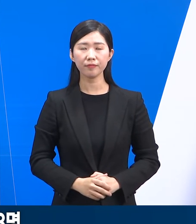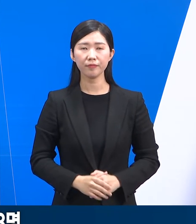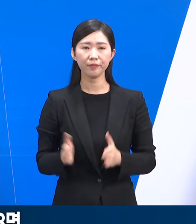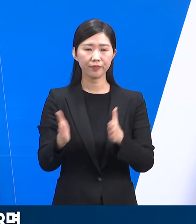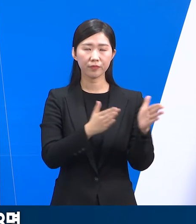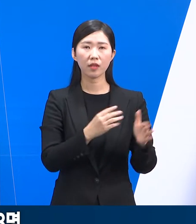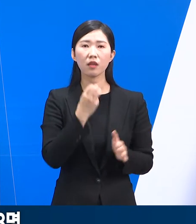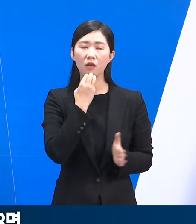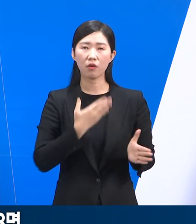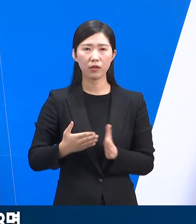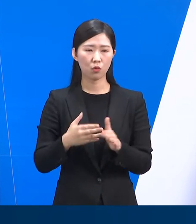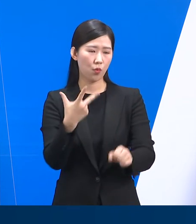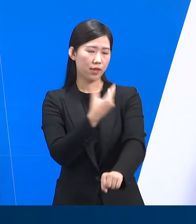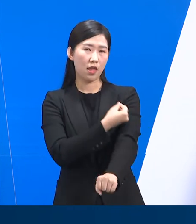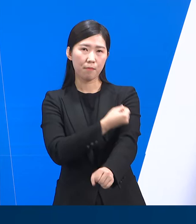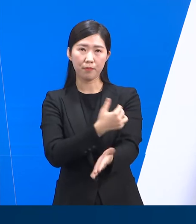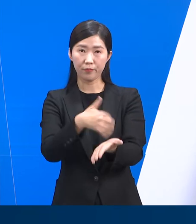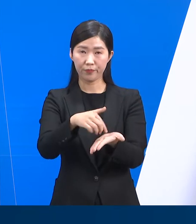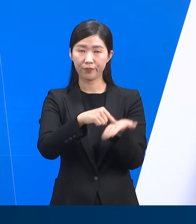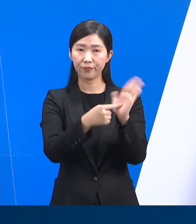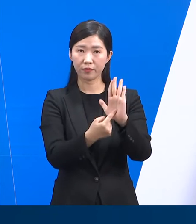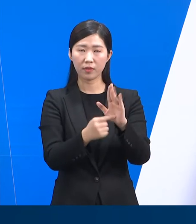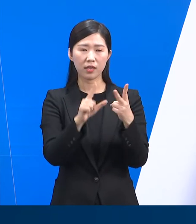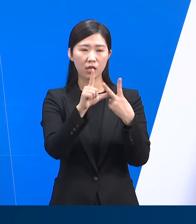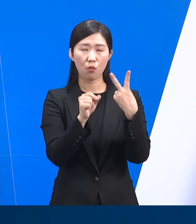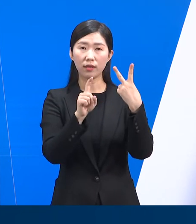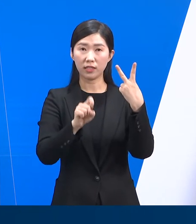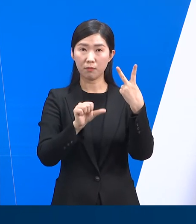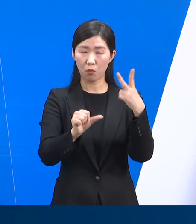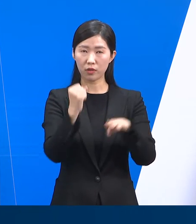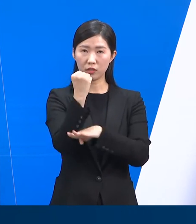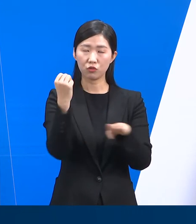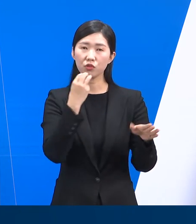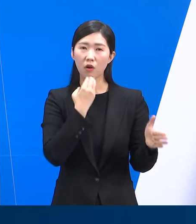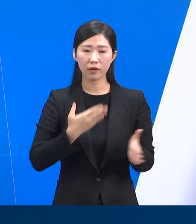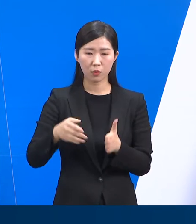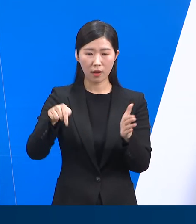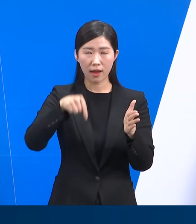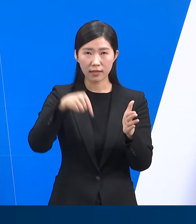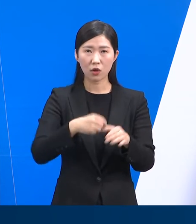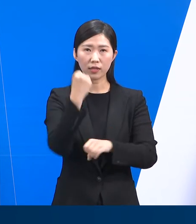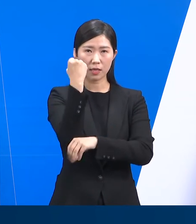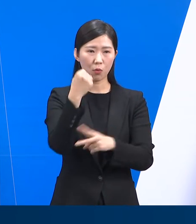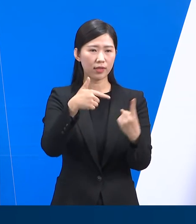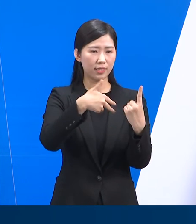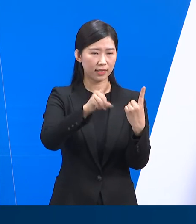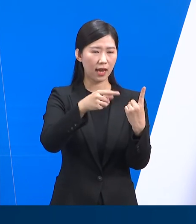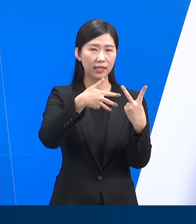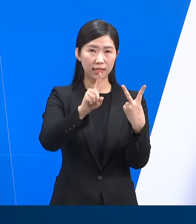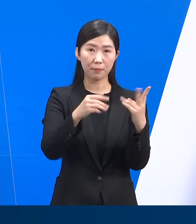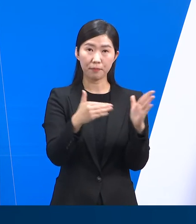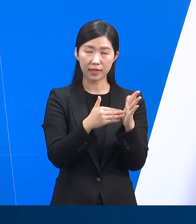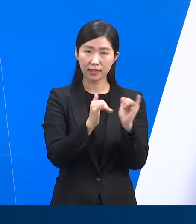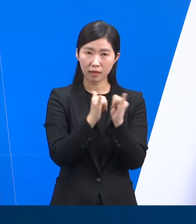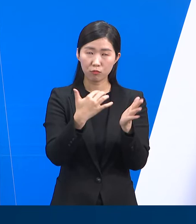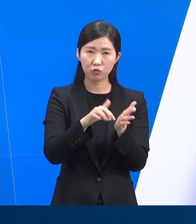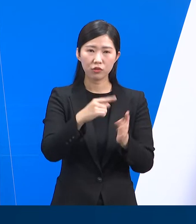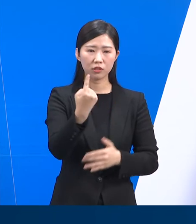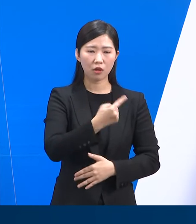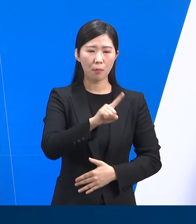다음은 경기도 코로나19 예방접종 현황입니다. 2월, 15월 0시 기준 경기도민 가운데 코로나19 기본접종을 완료한 사람은 총 1